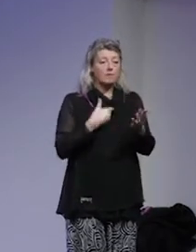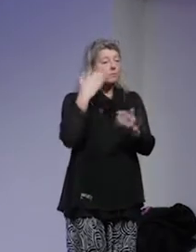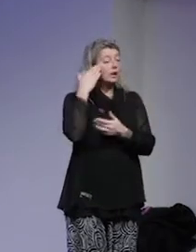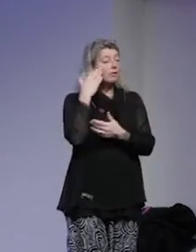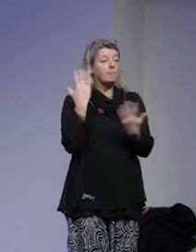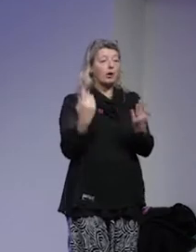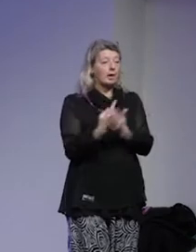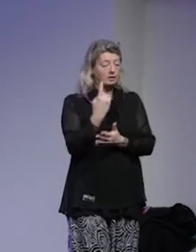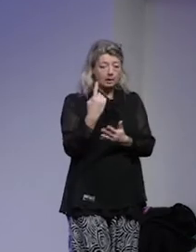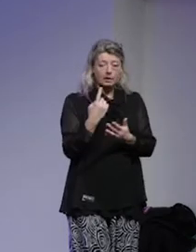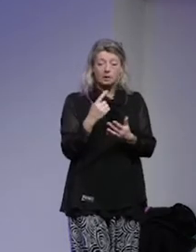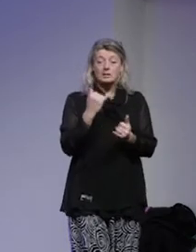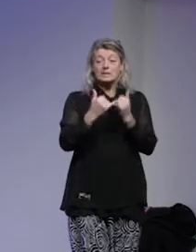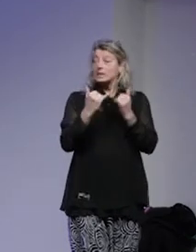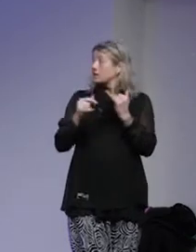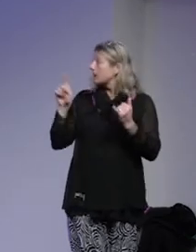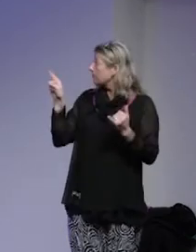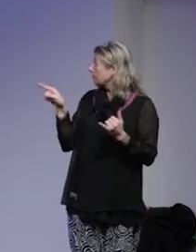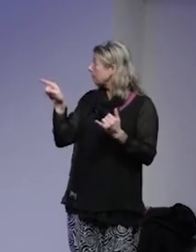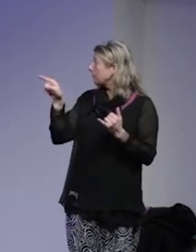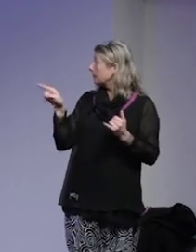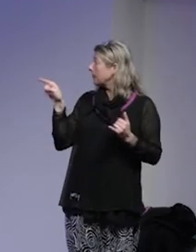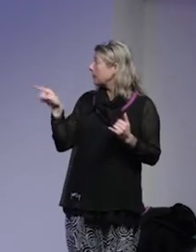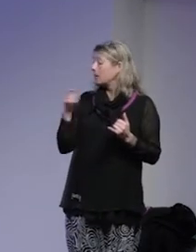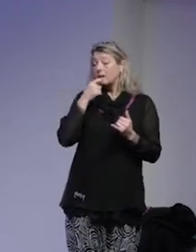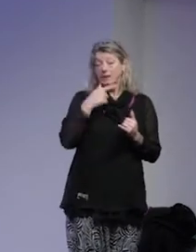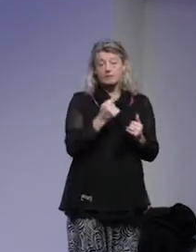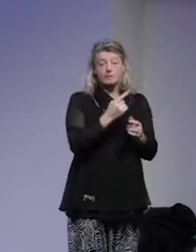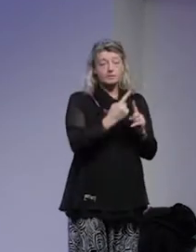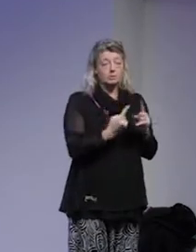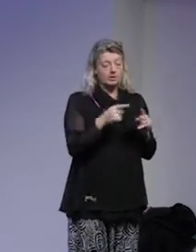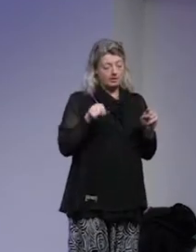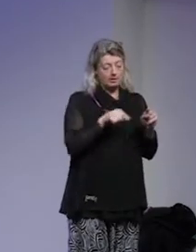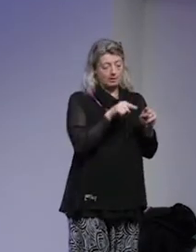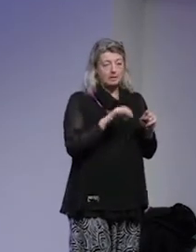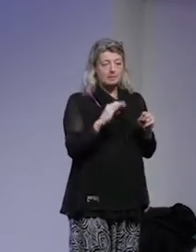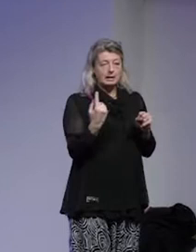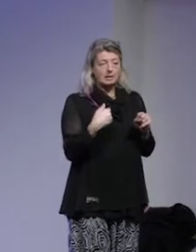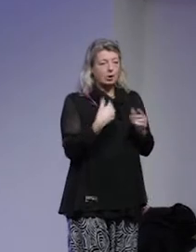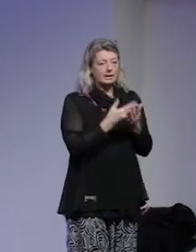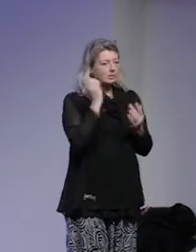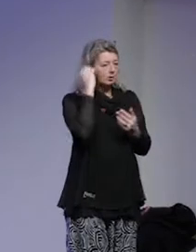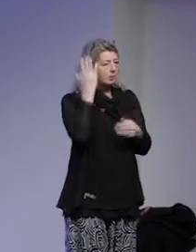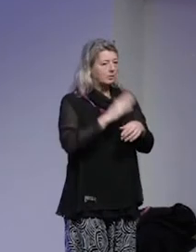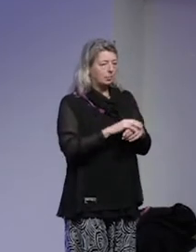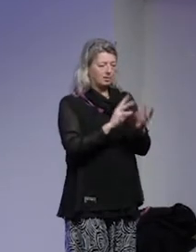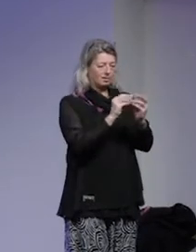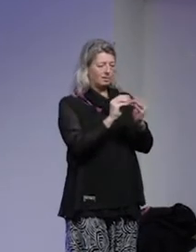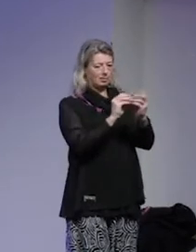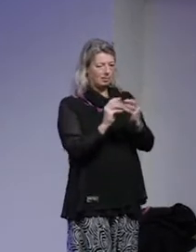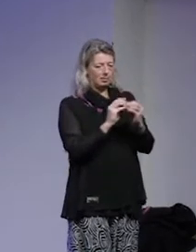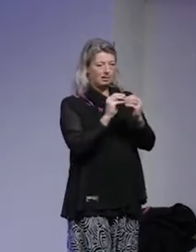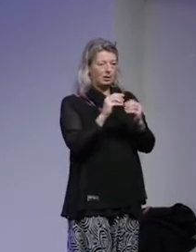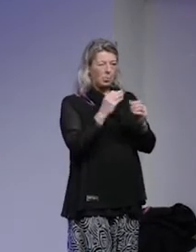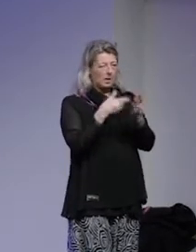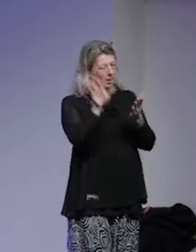vilken det blir. Och den sista pilen där mellan åtgärd och risk i första linjen den beror på att jag inte är så bra på det här systemet